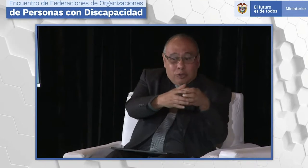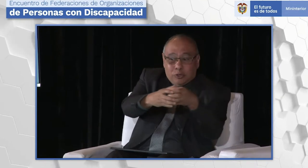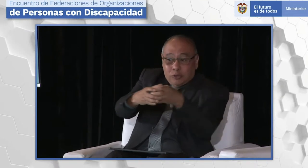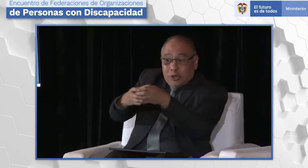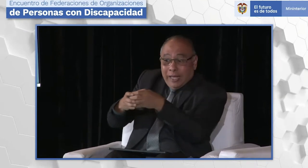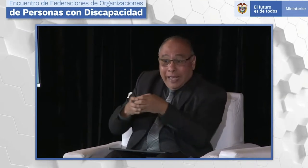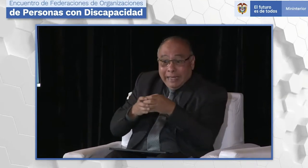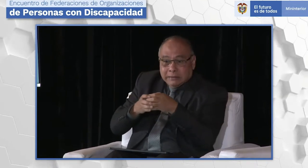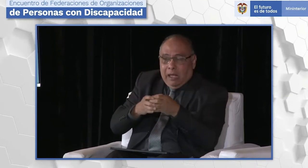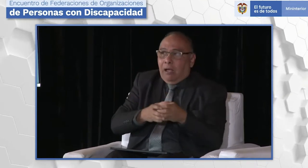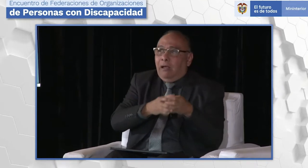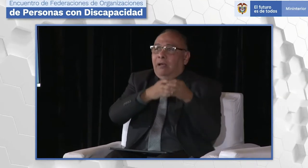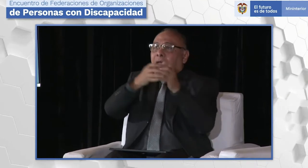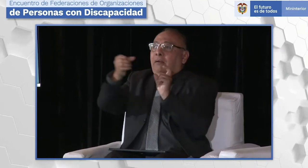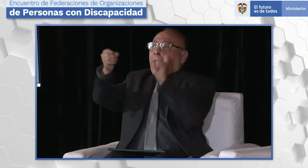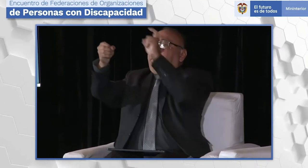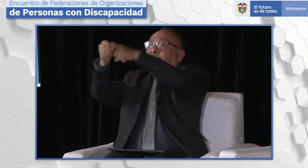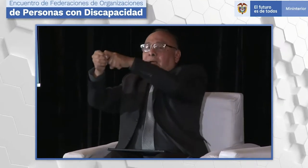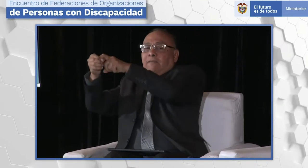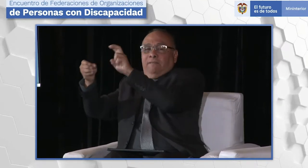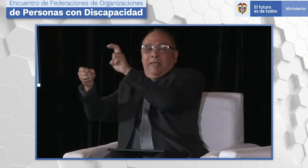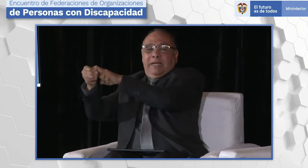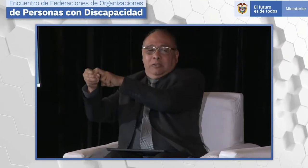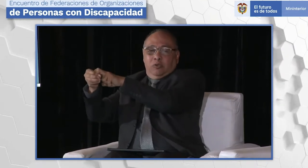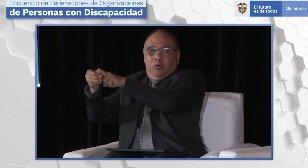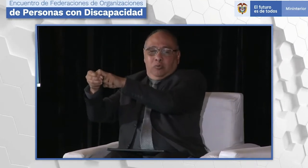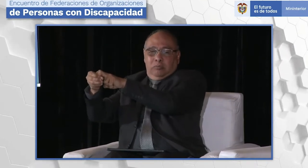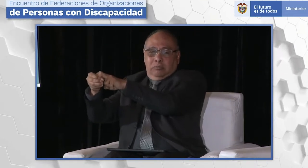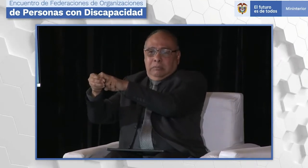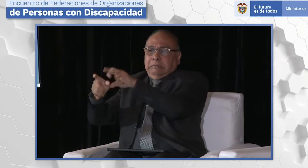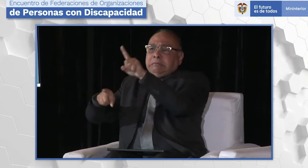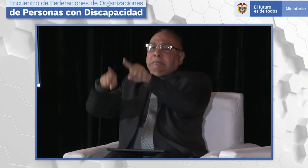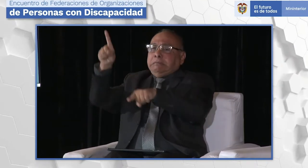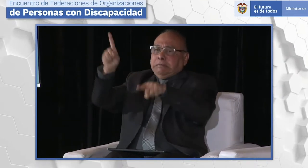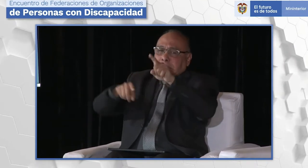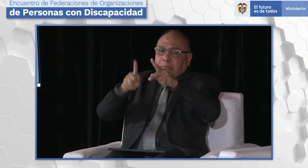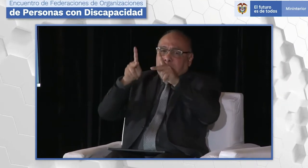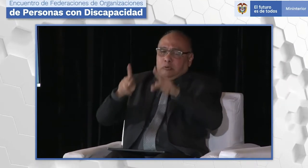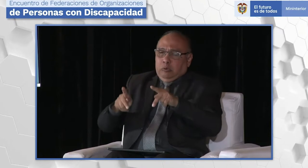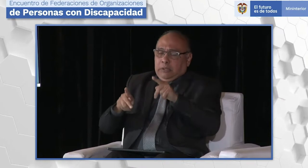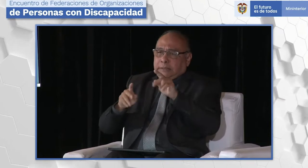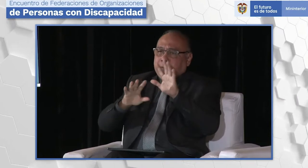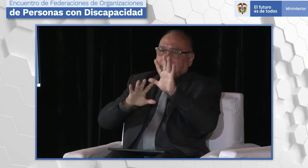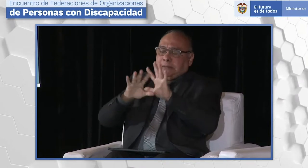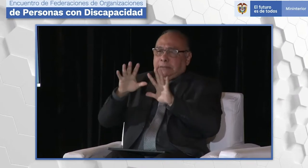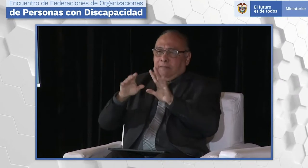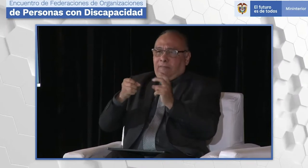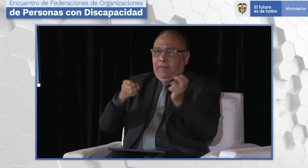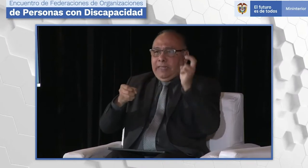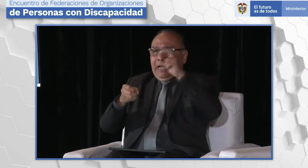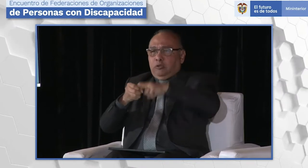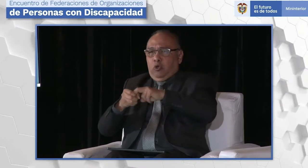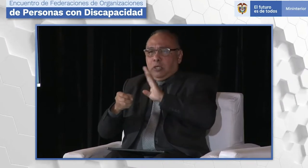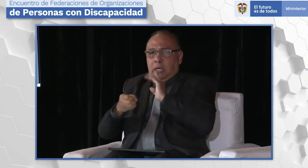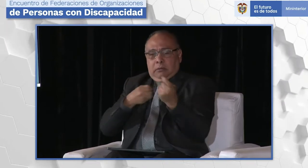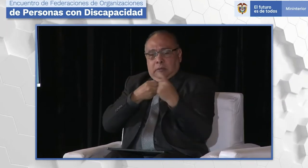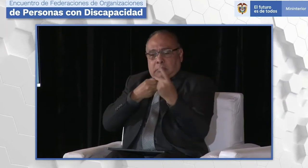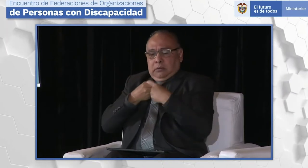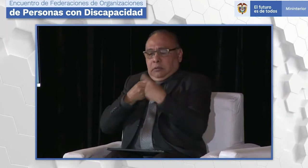o asociaciones de primer nivel. Cuando ya se tienen estas asociaciones, ya se puede crear una federación. Todavía hay